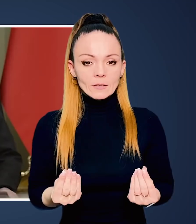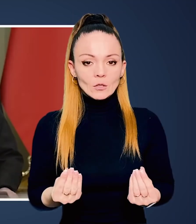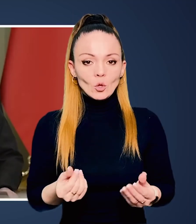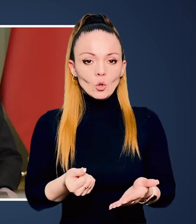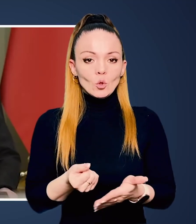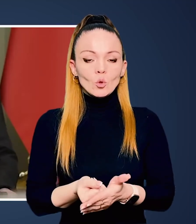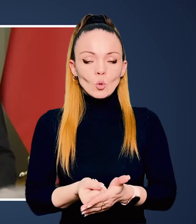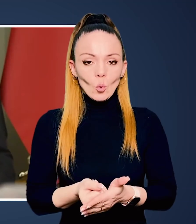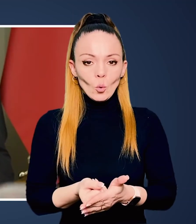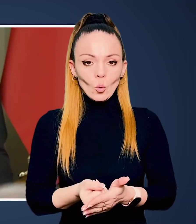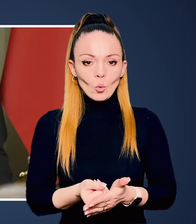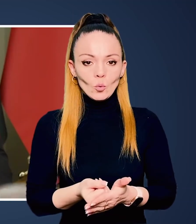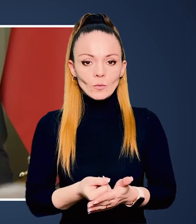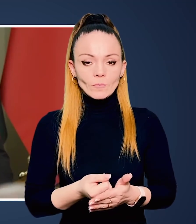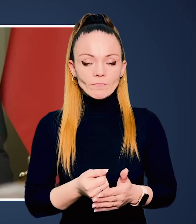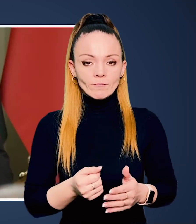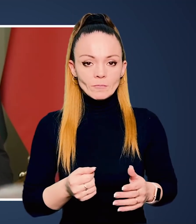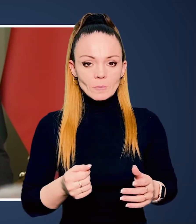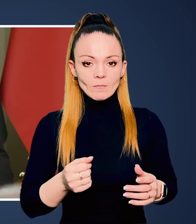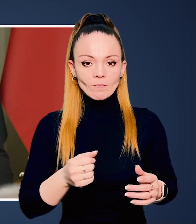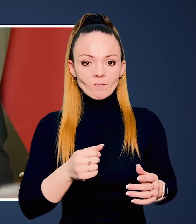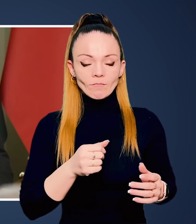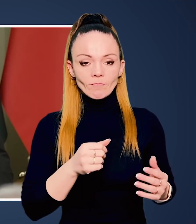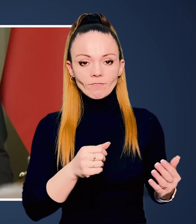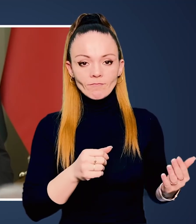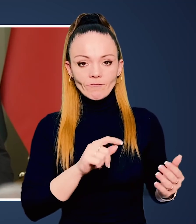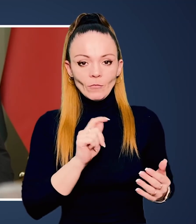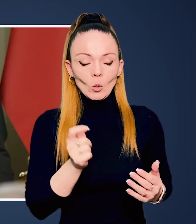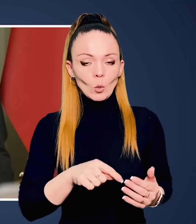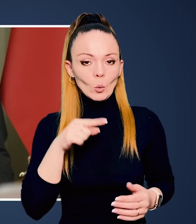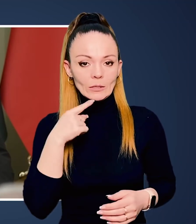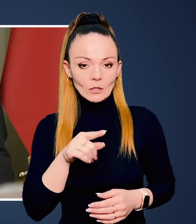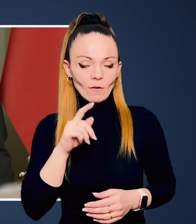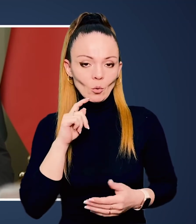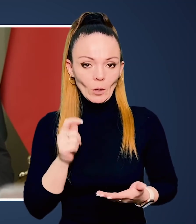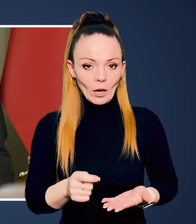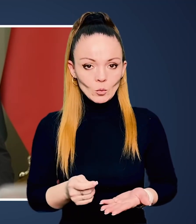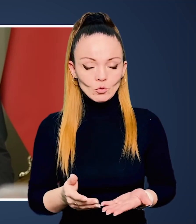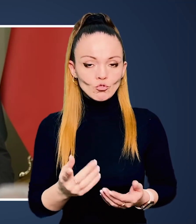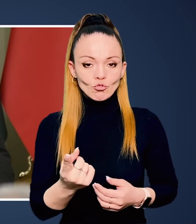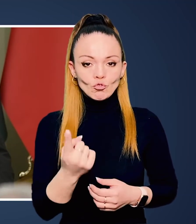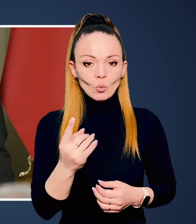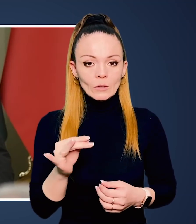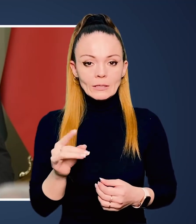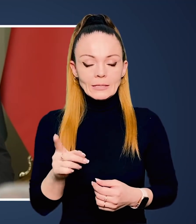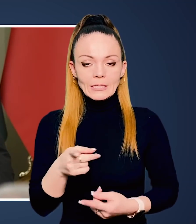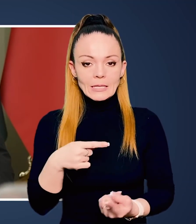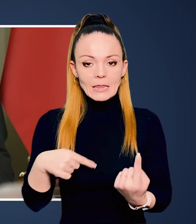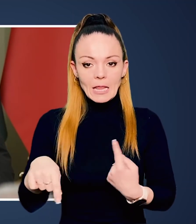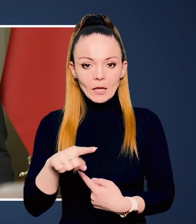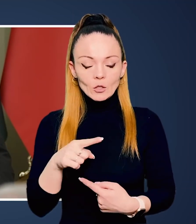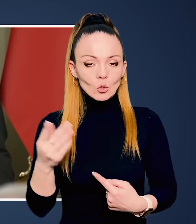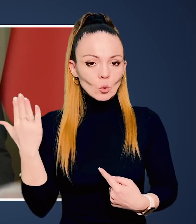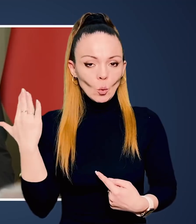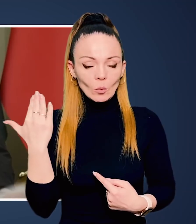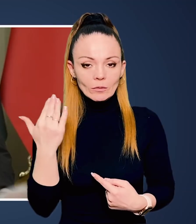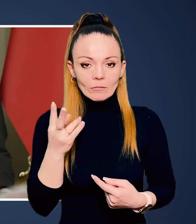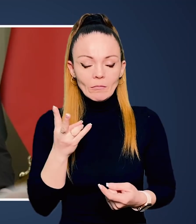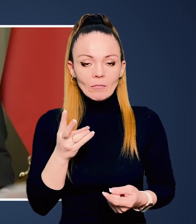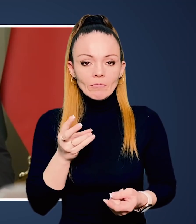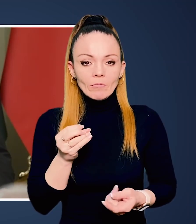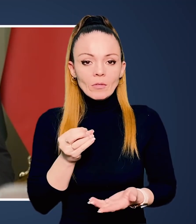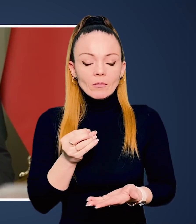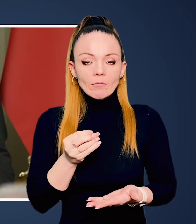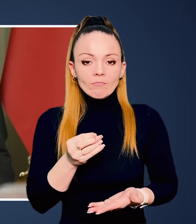до інвазії російської в Україну. Жоден з нас тоді